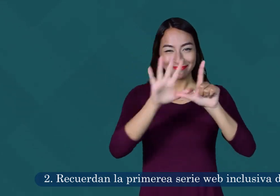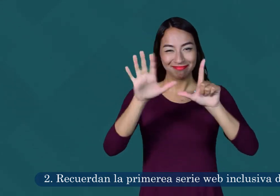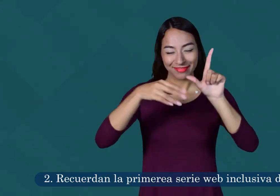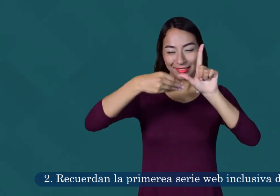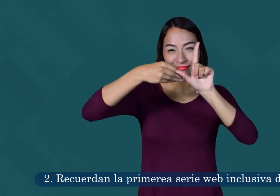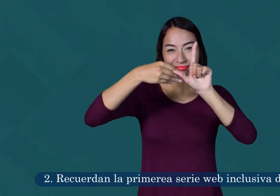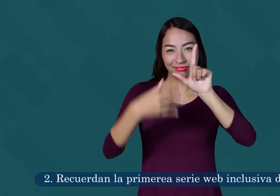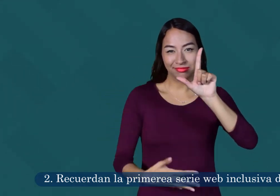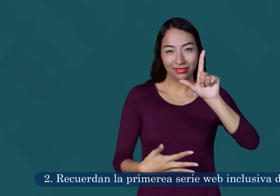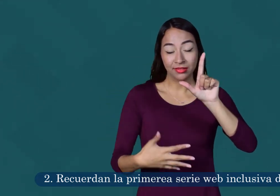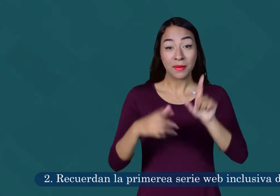serie web inclusiva del país?